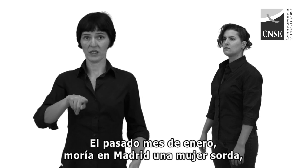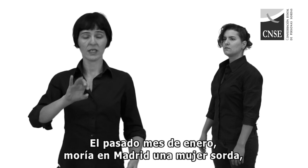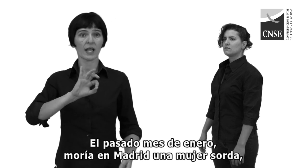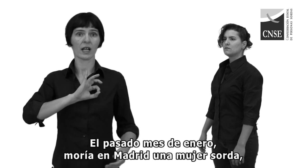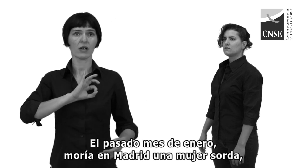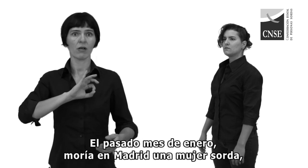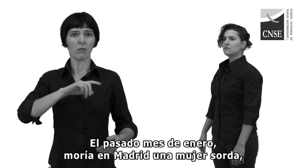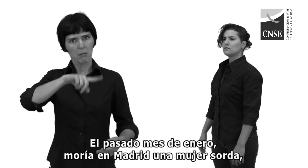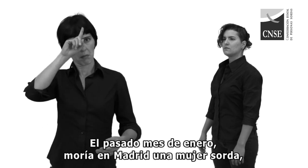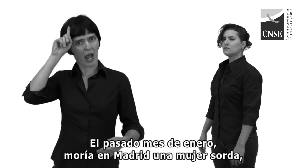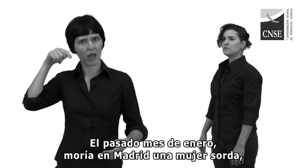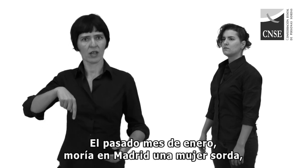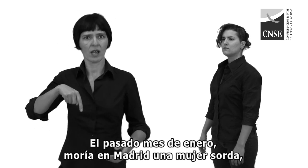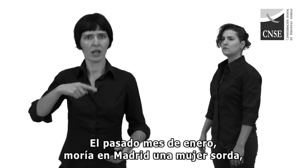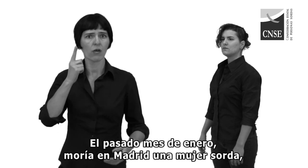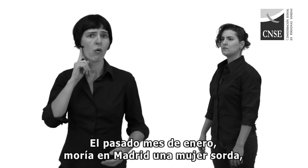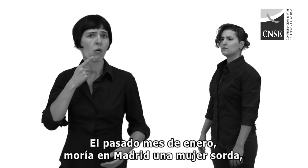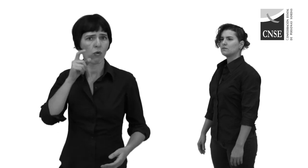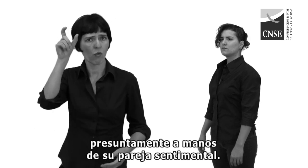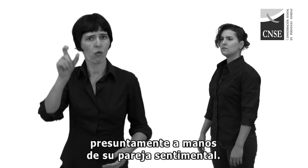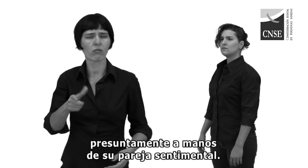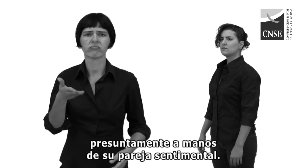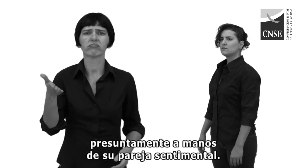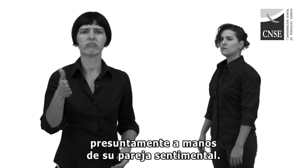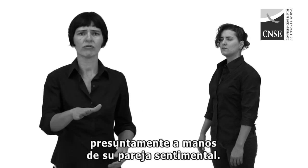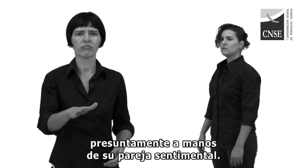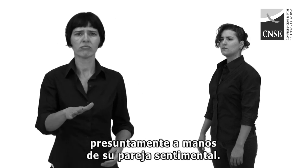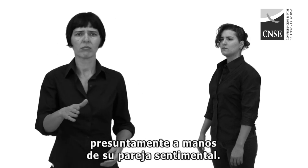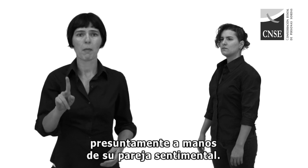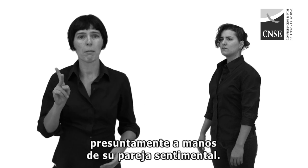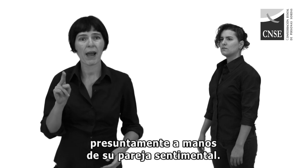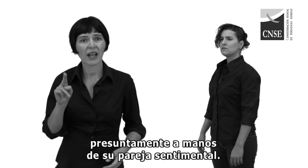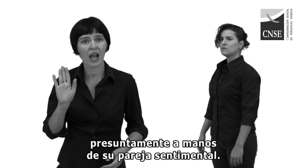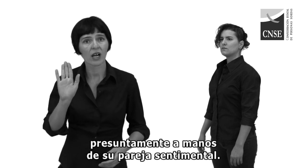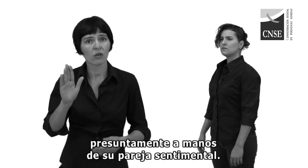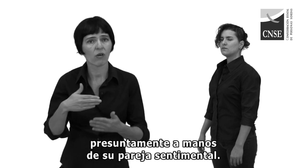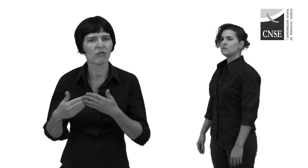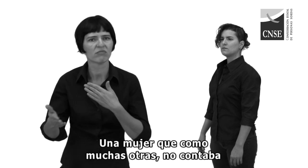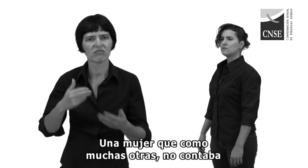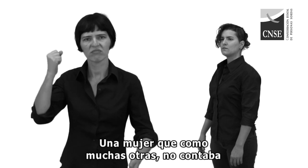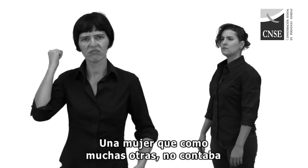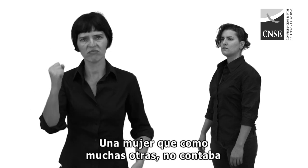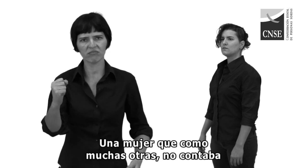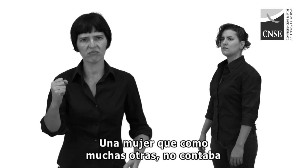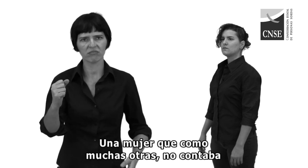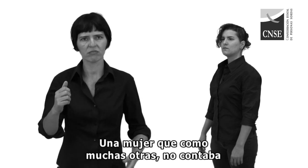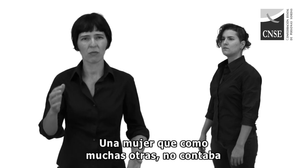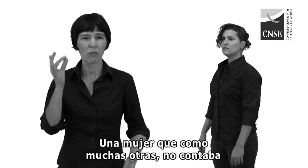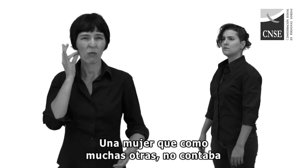El pasado mes de enero moría en Madrid una mujer sorda, presuntamente a manos de su pareja sentimental. Una mujer